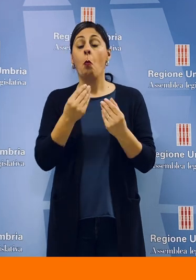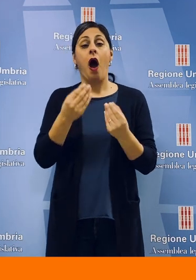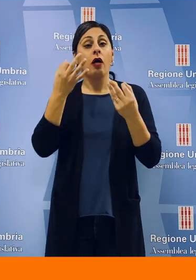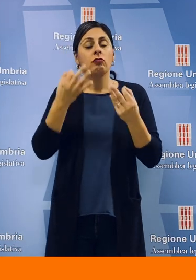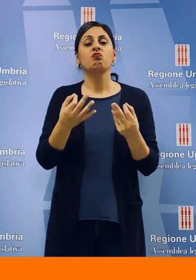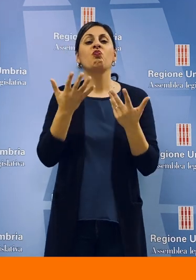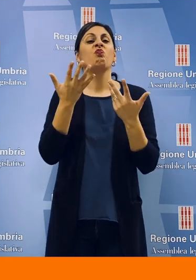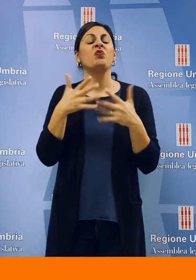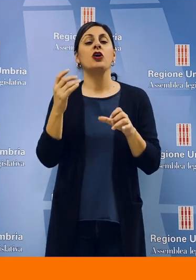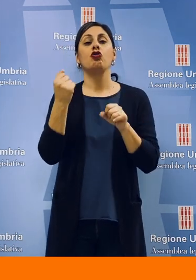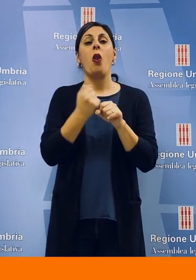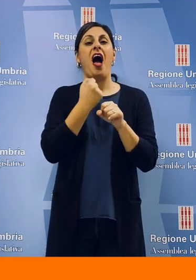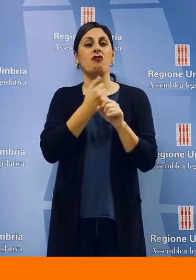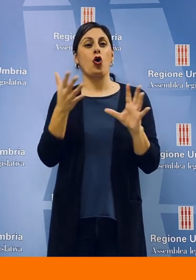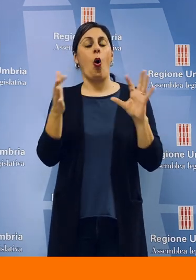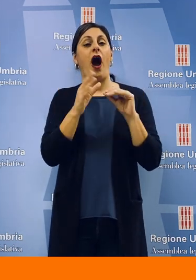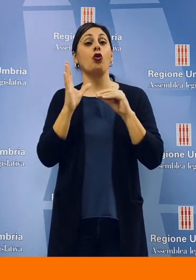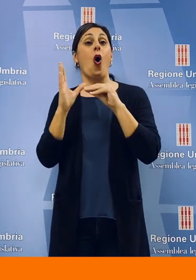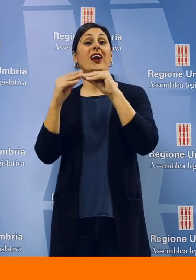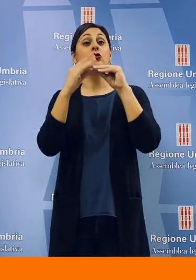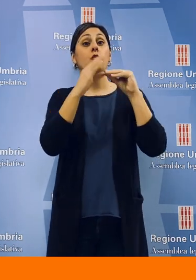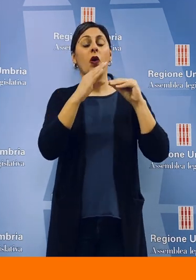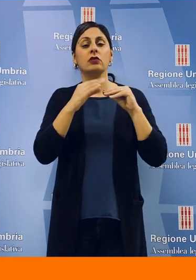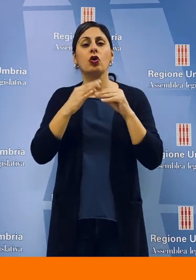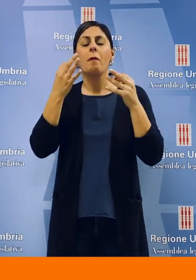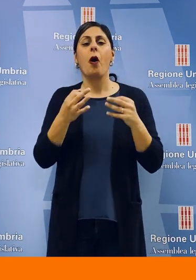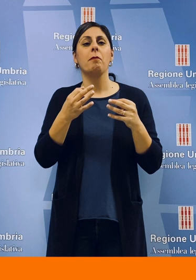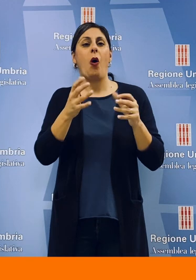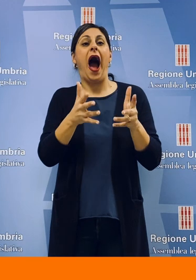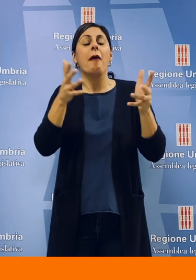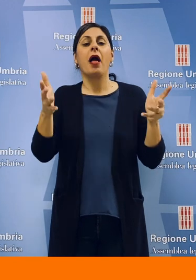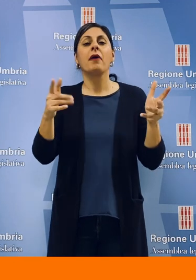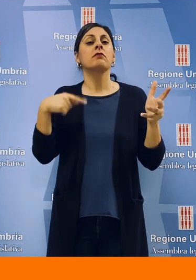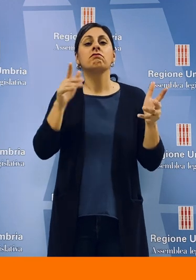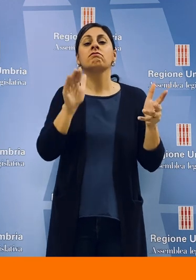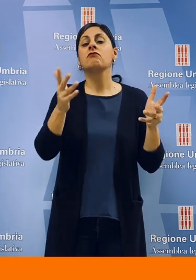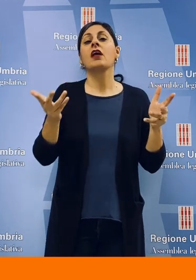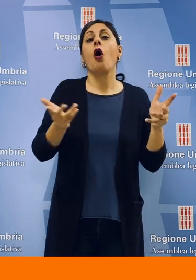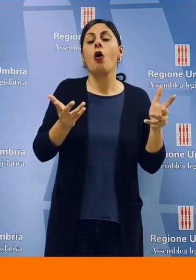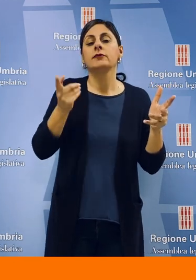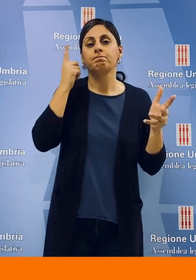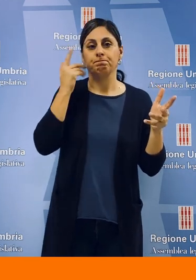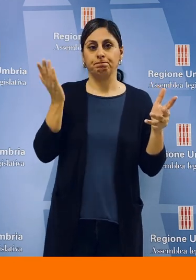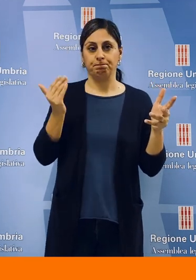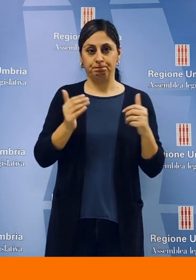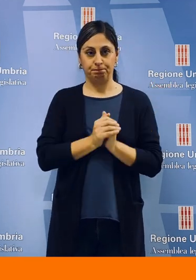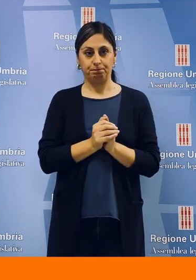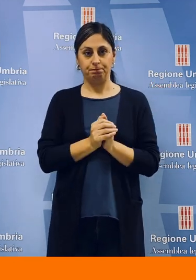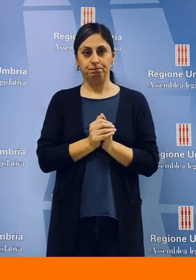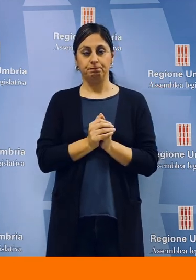di organizzazione futura, una volta che saranno terminati i lavori relativi alla ristrutturazione e al suo ampliamento.